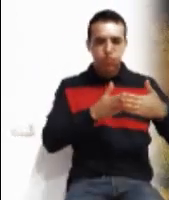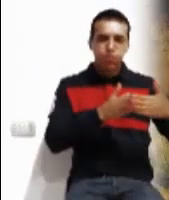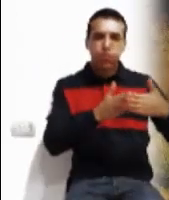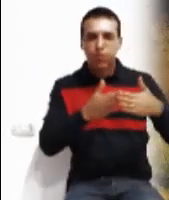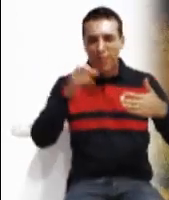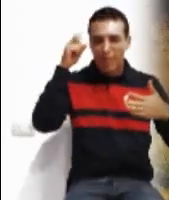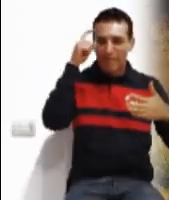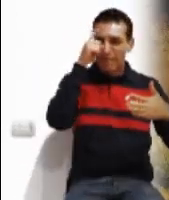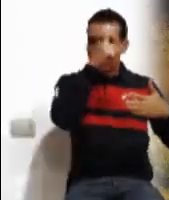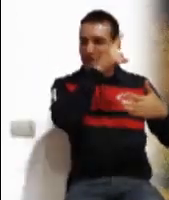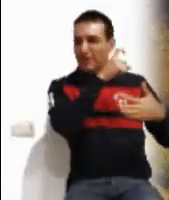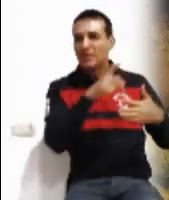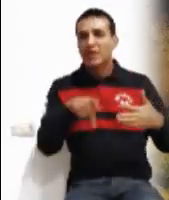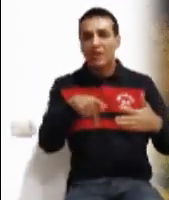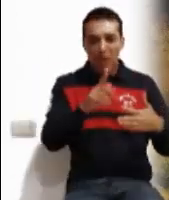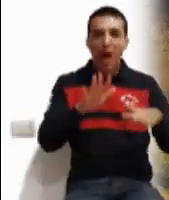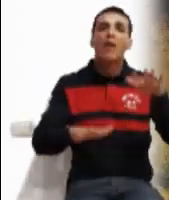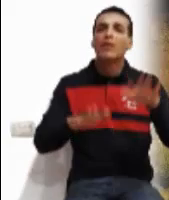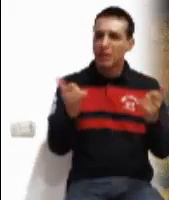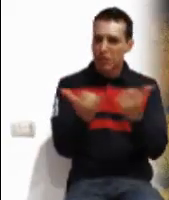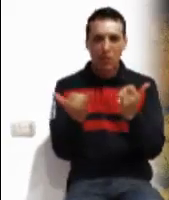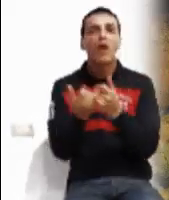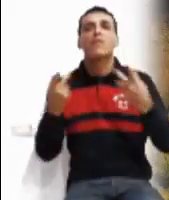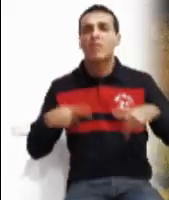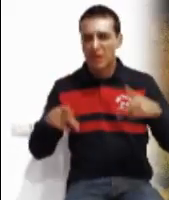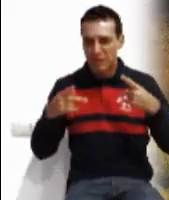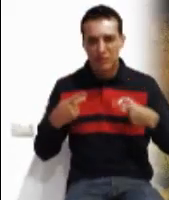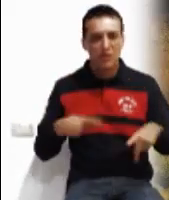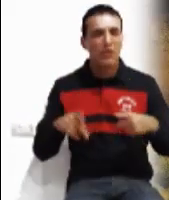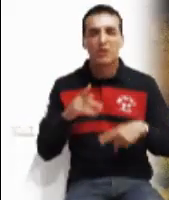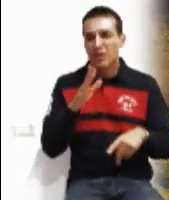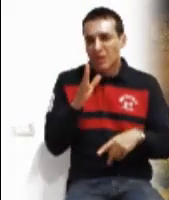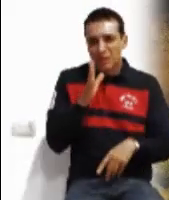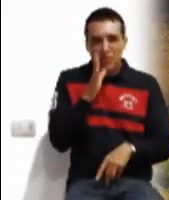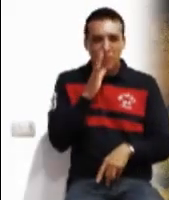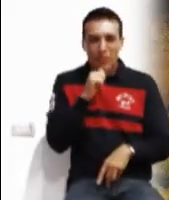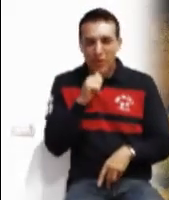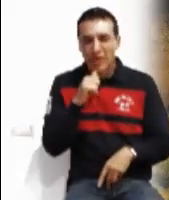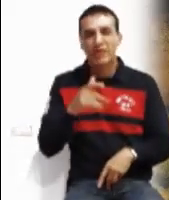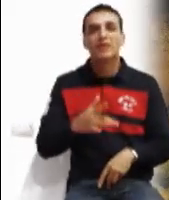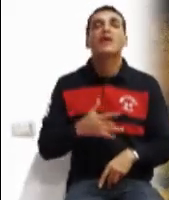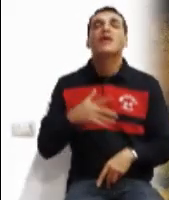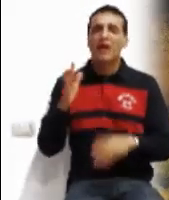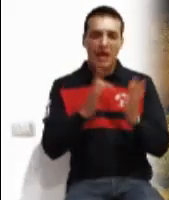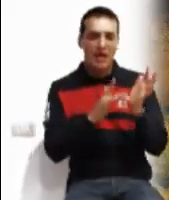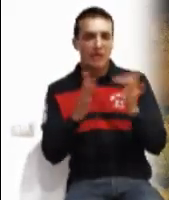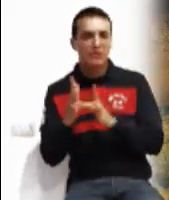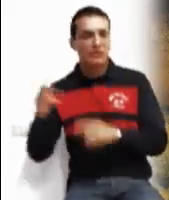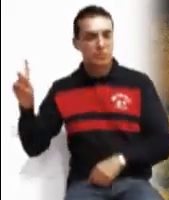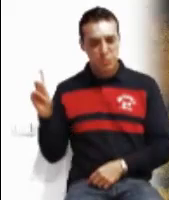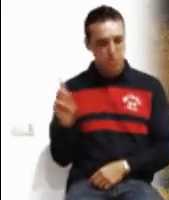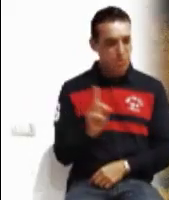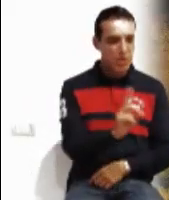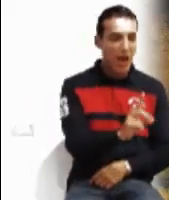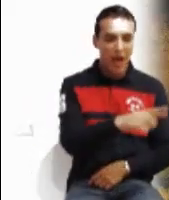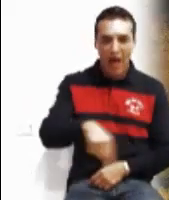Situación muy frecuente para el discípulo Y cuando Jesús se acerca a ellos En lugar de alegrarse o de